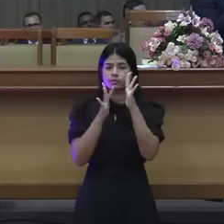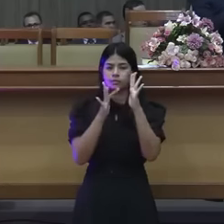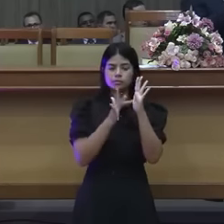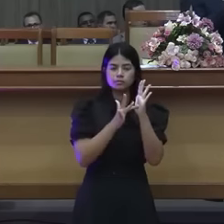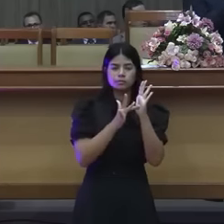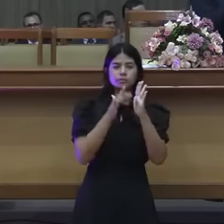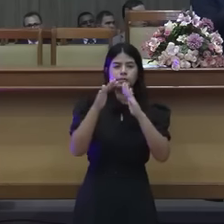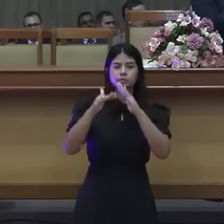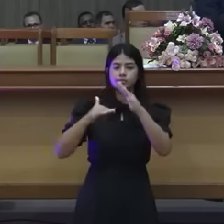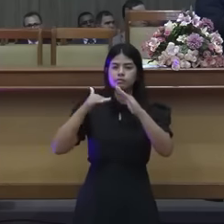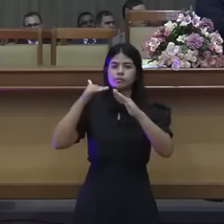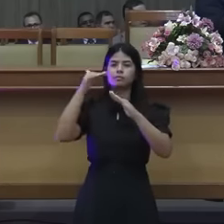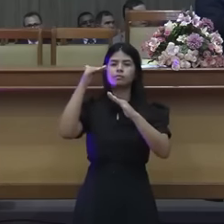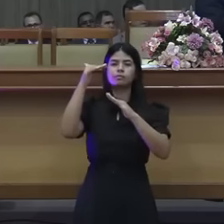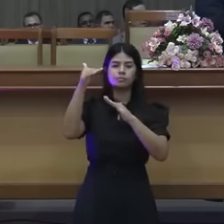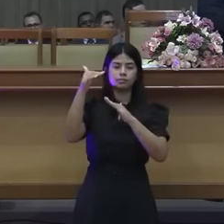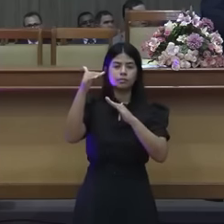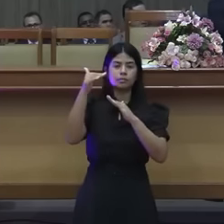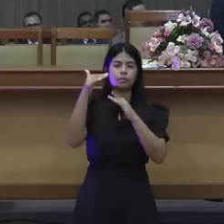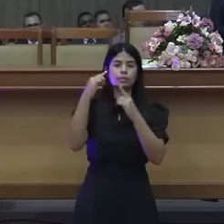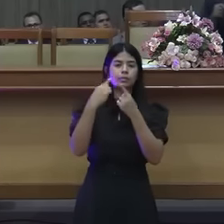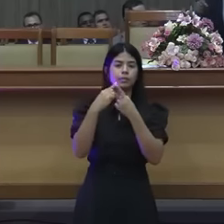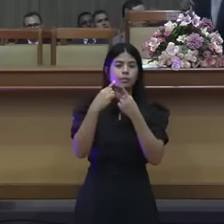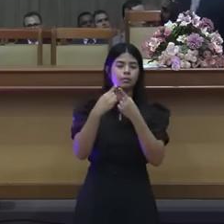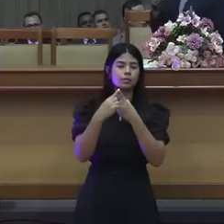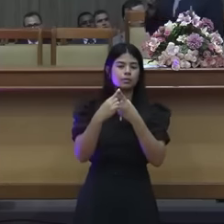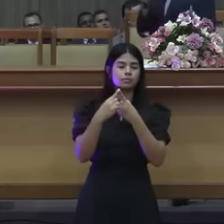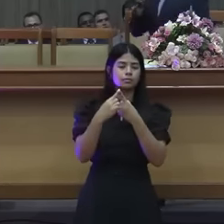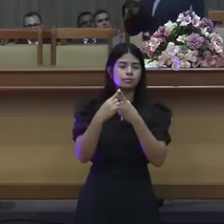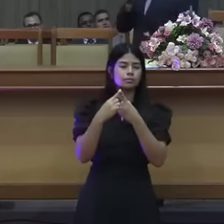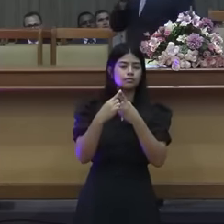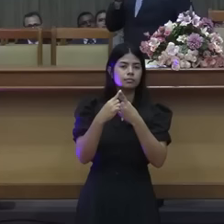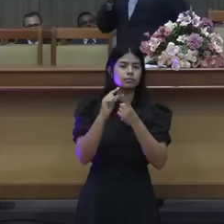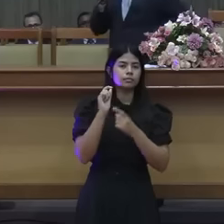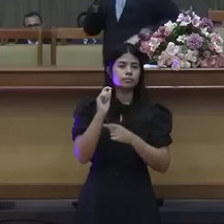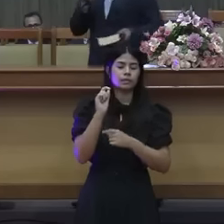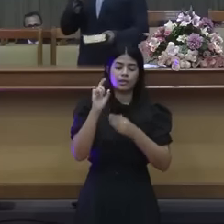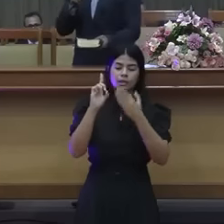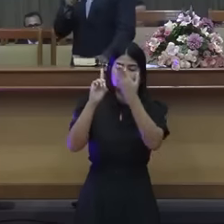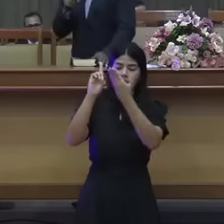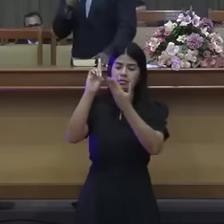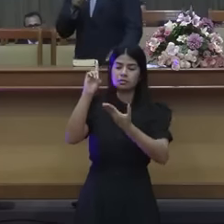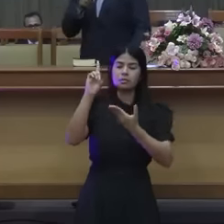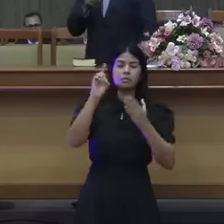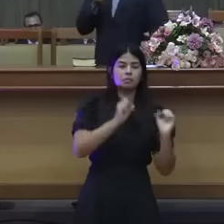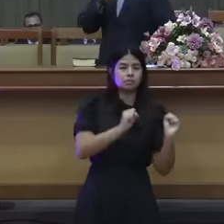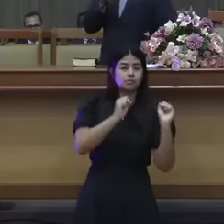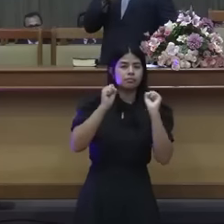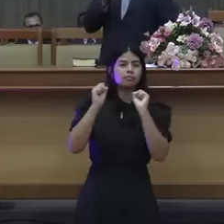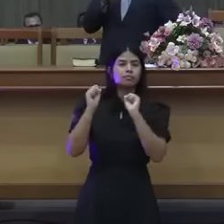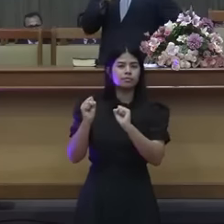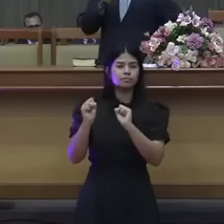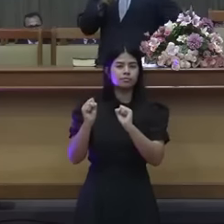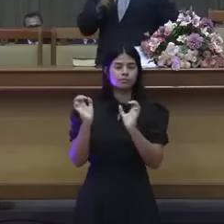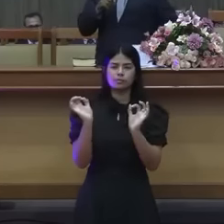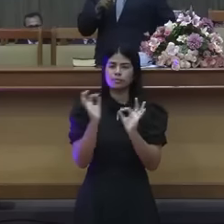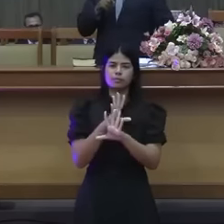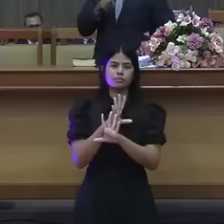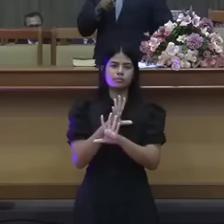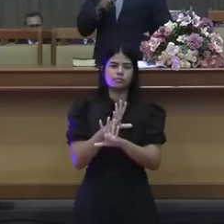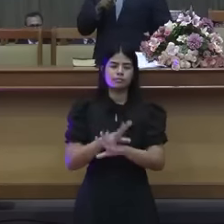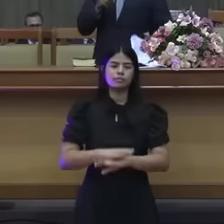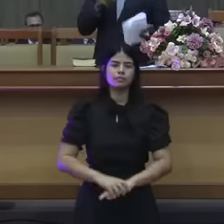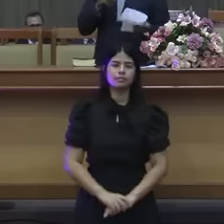nele habita toda a plenitude e acabou-se a conversa